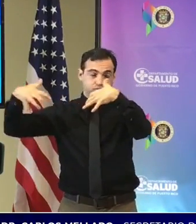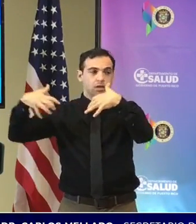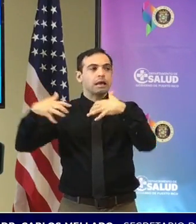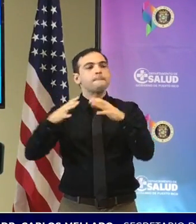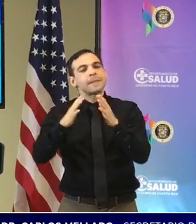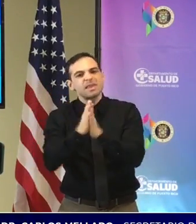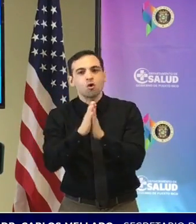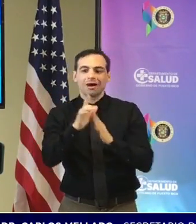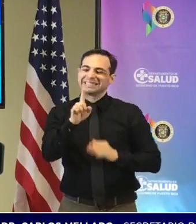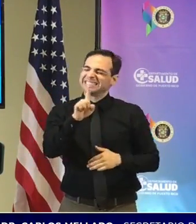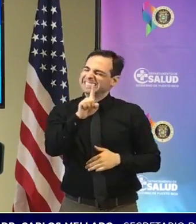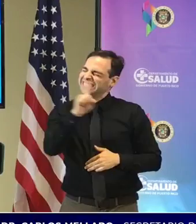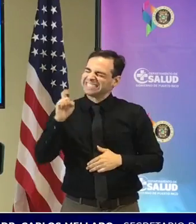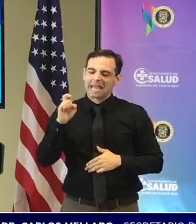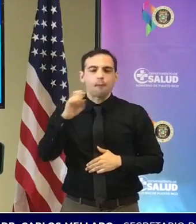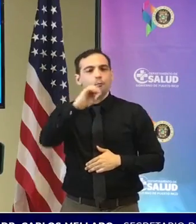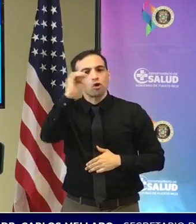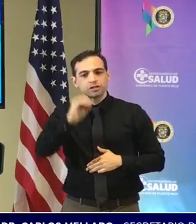vacunados